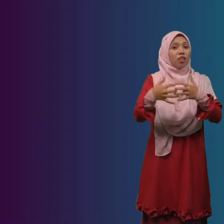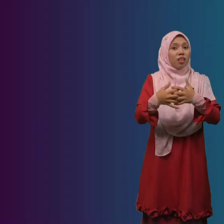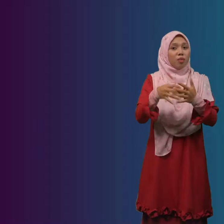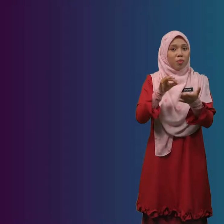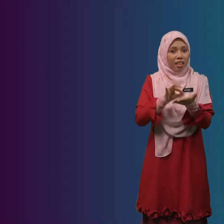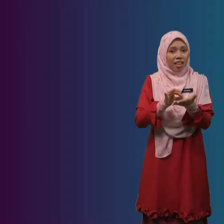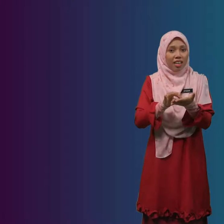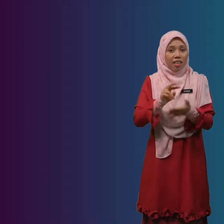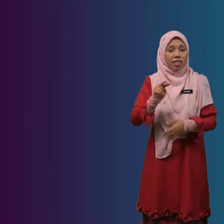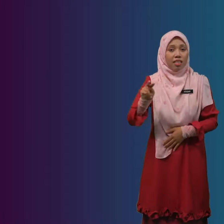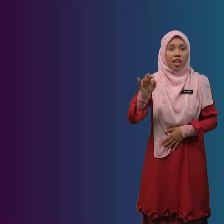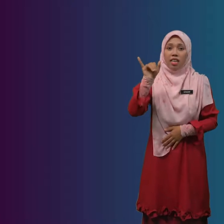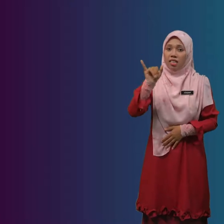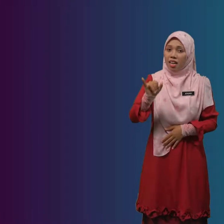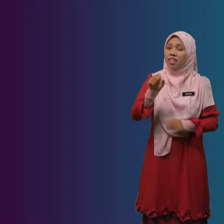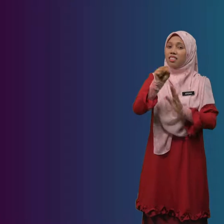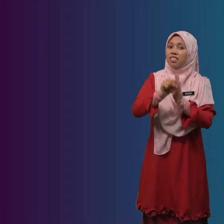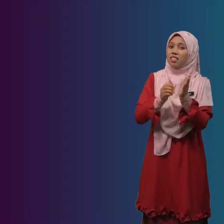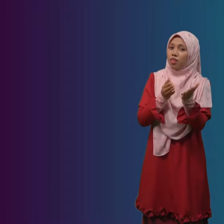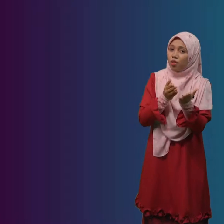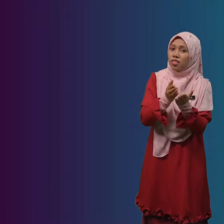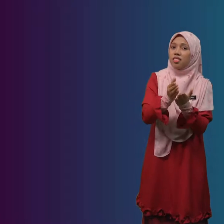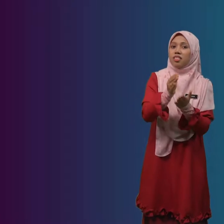Bilangan Yang Seterusnya